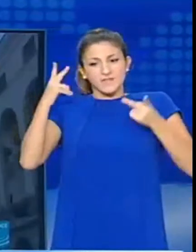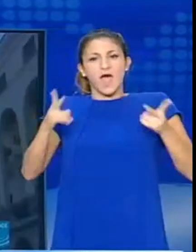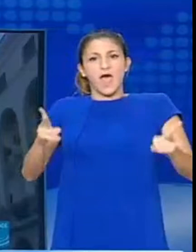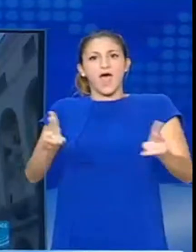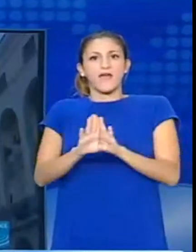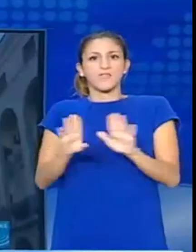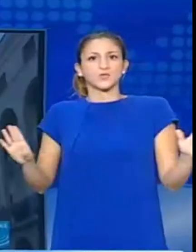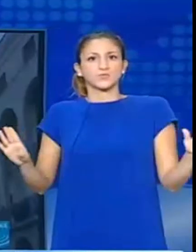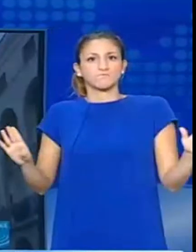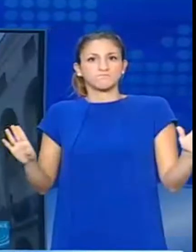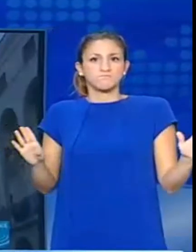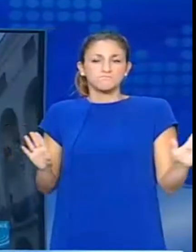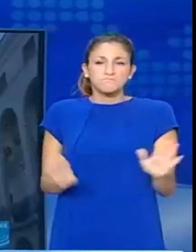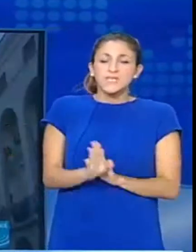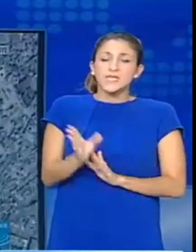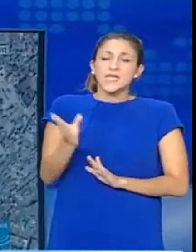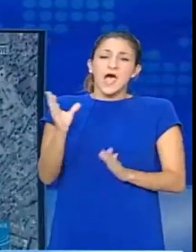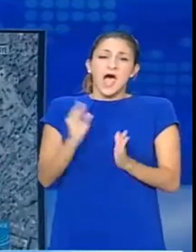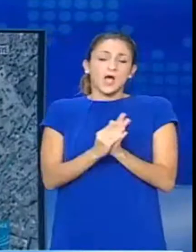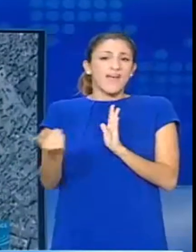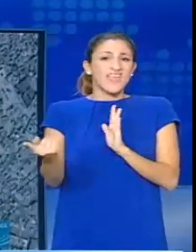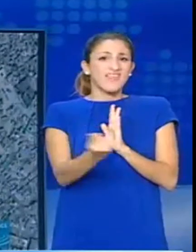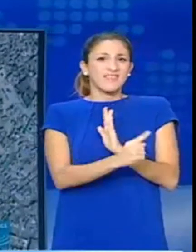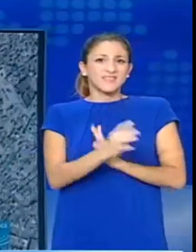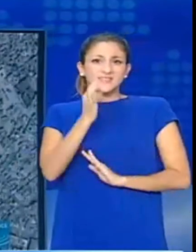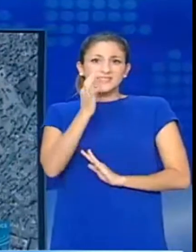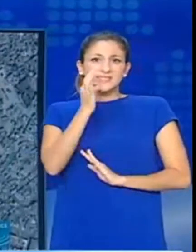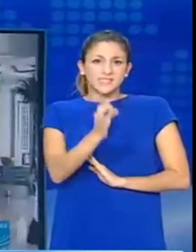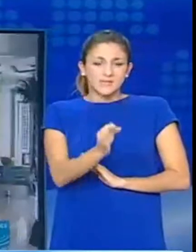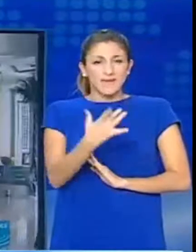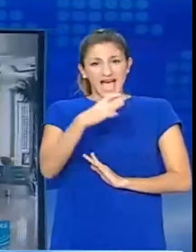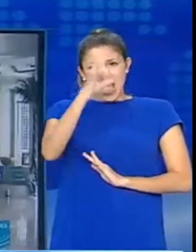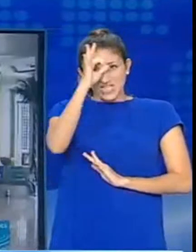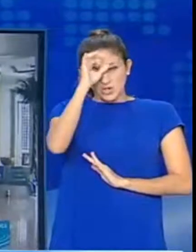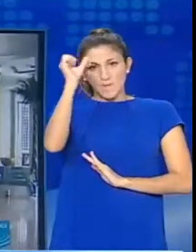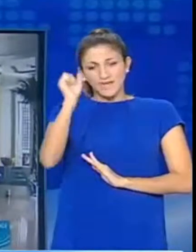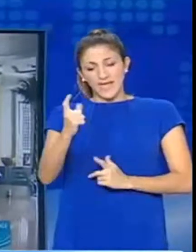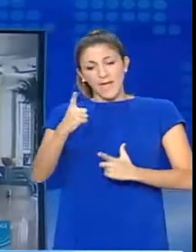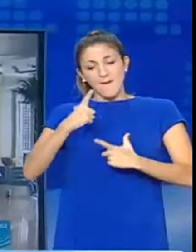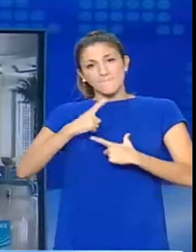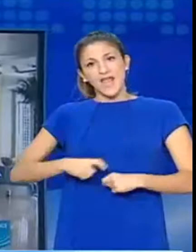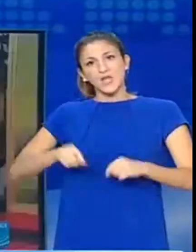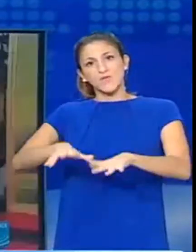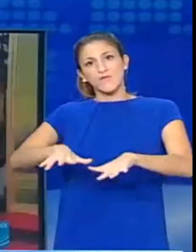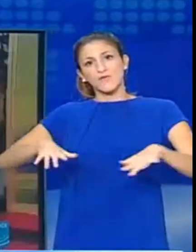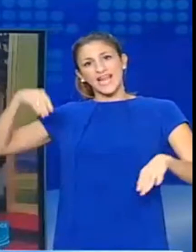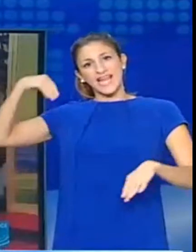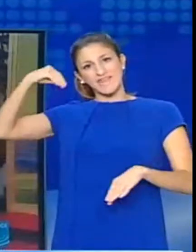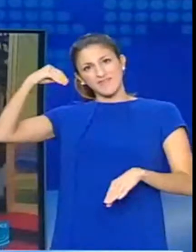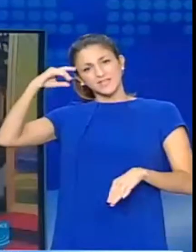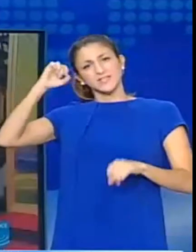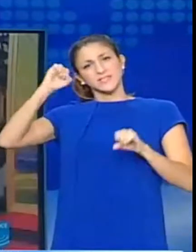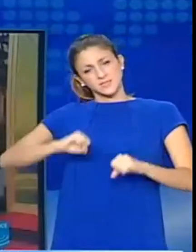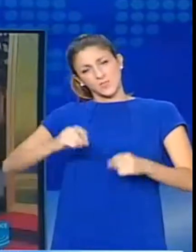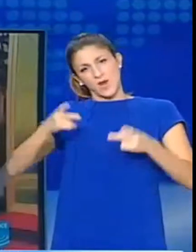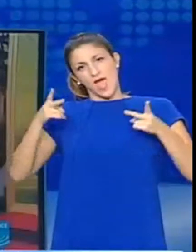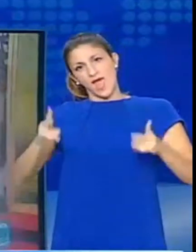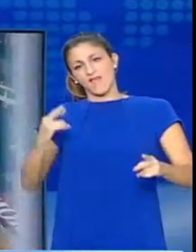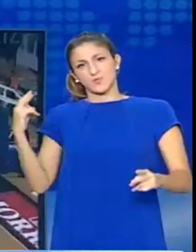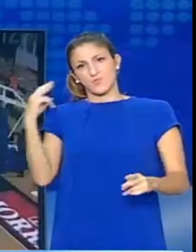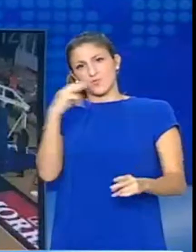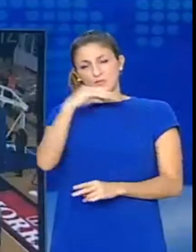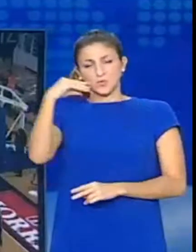του Πρωθυπουργού της Λιβύης. Το πρακτορείο Ρόιτερς επικαλείται εκτός από αστυνομικές πηγές του και μέλος της Λιβικής Ευνοσυνέλευσης.